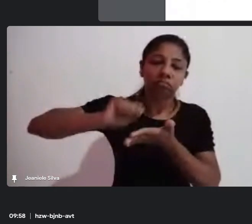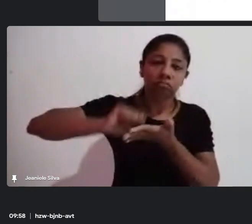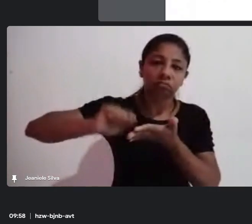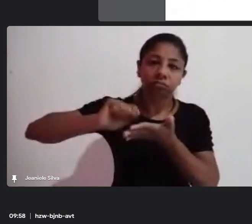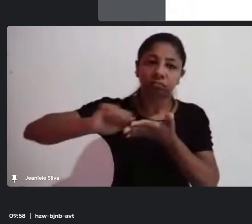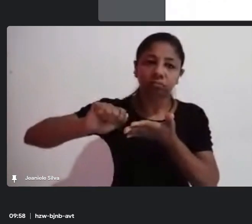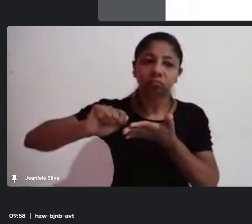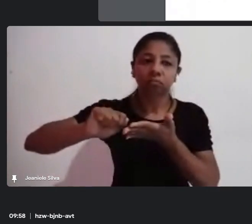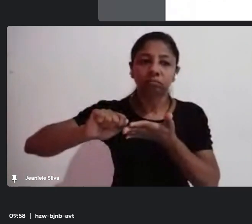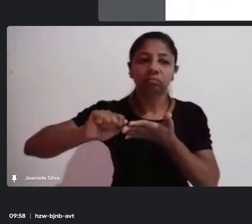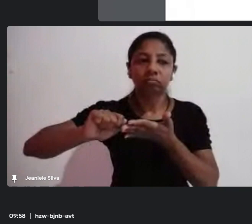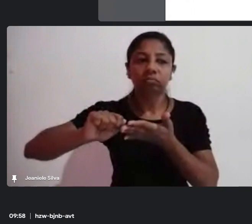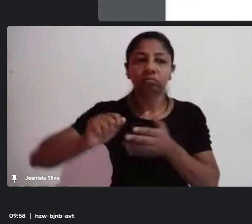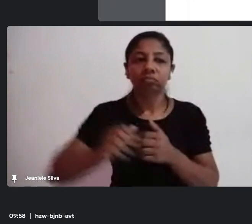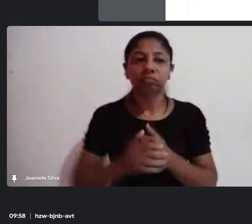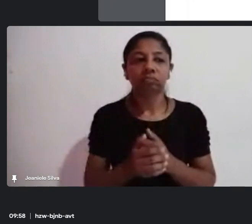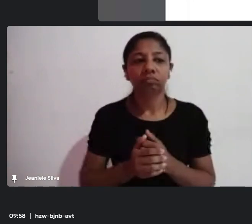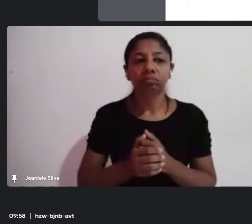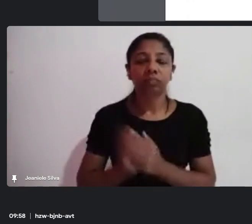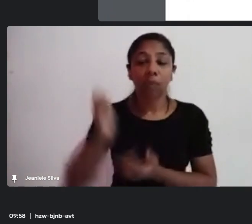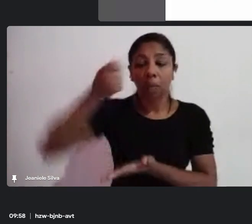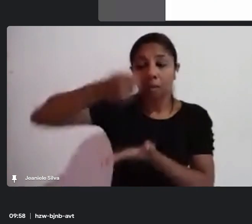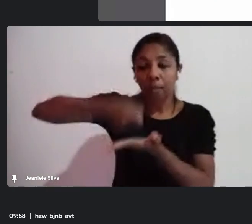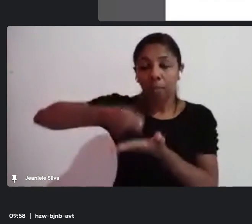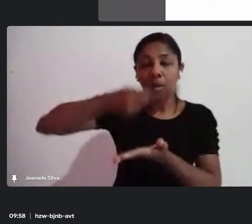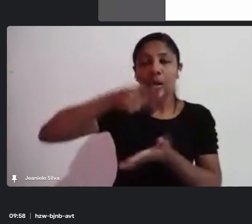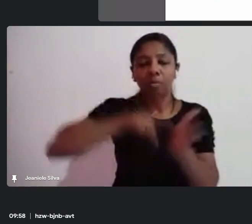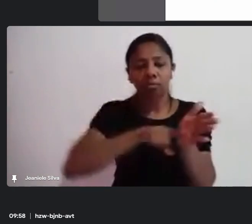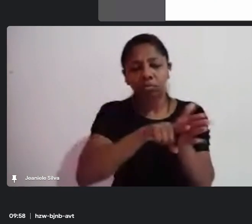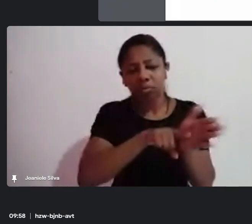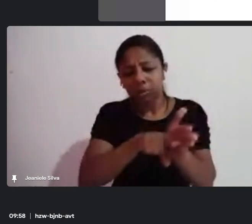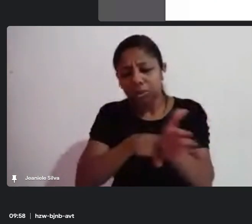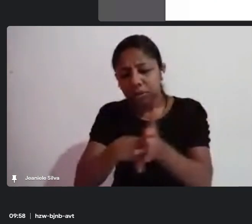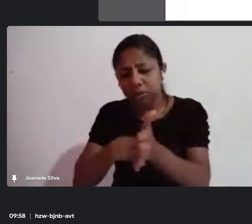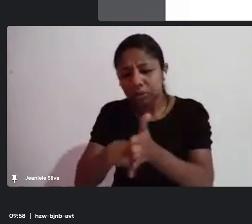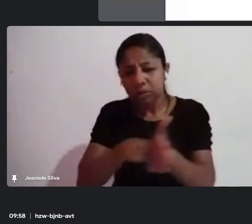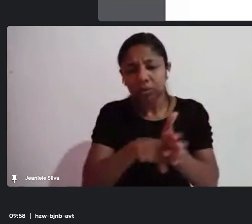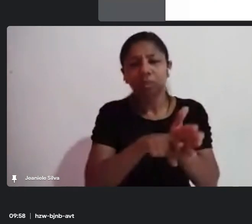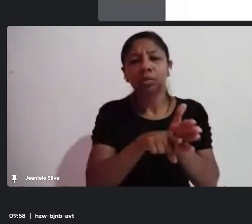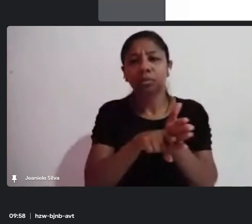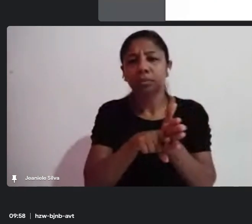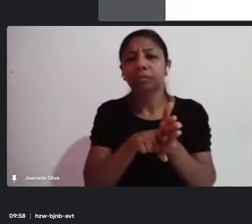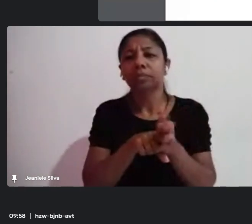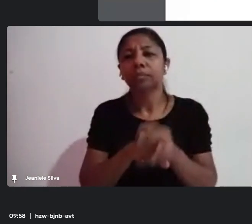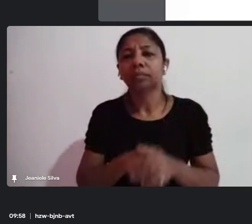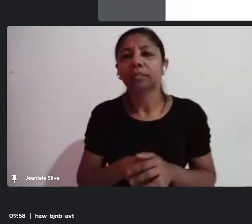o EIT pagará para uma pesquisa... O som está ruim? Espera aí.